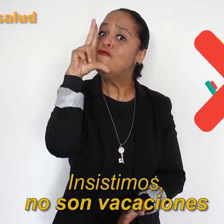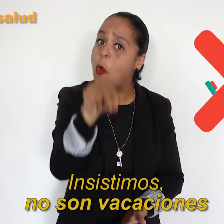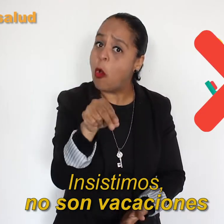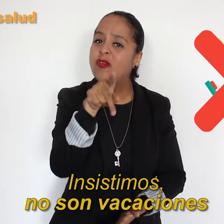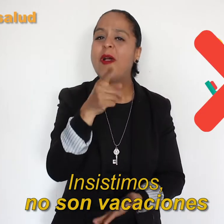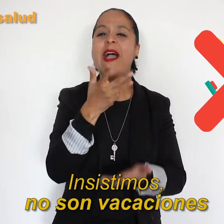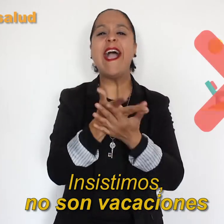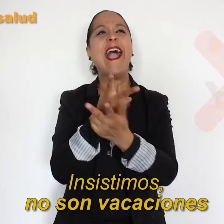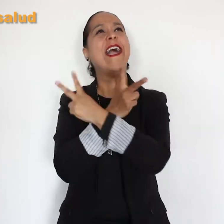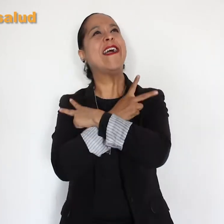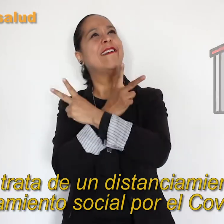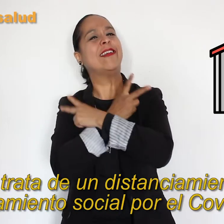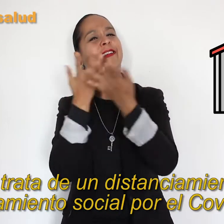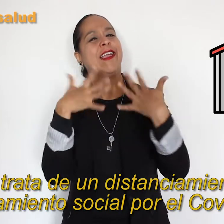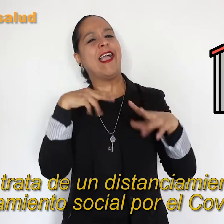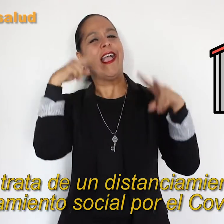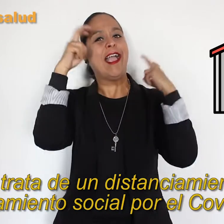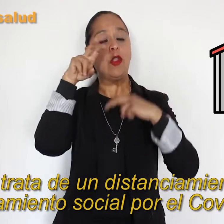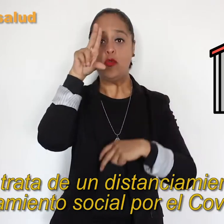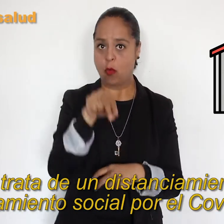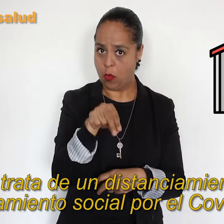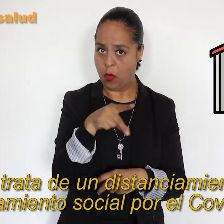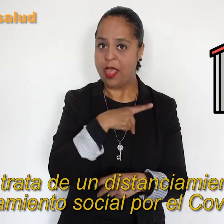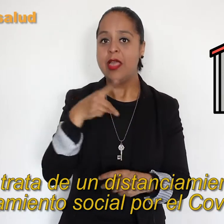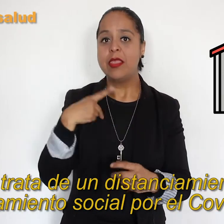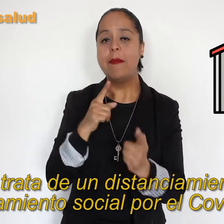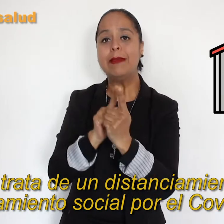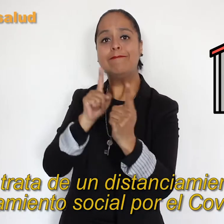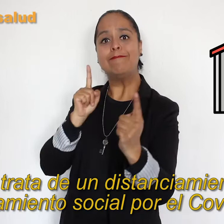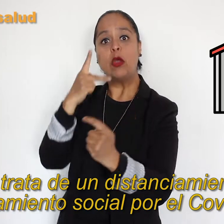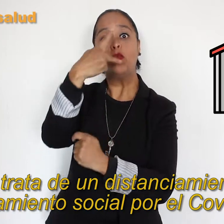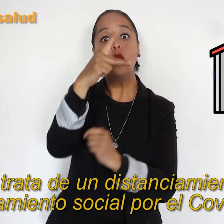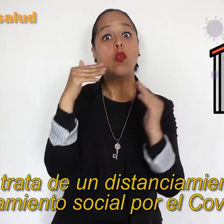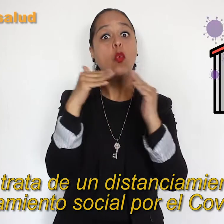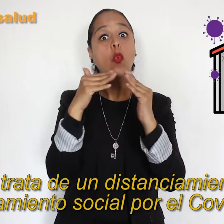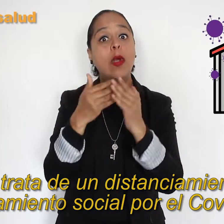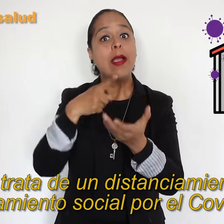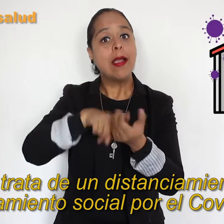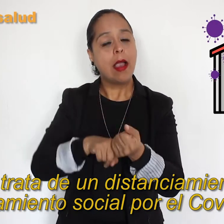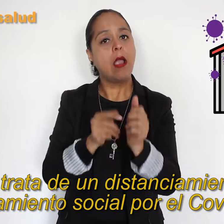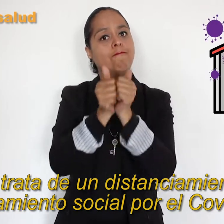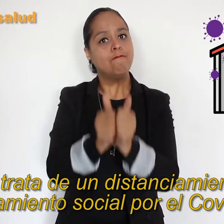vacaciones. Se trata de un distanciamiento y aislamiento social por el COVID-19.